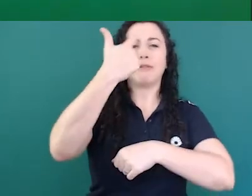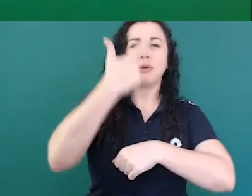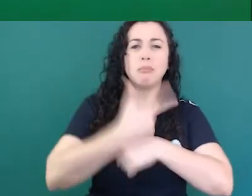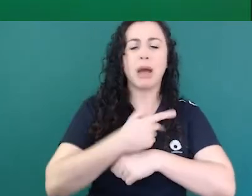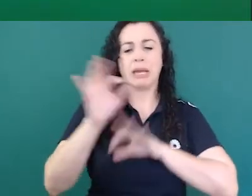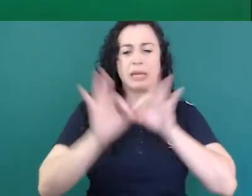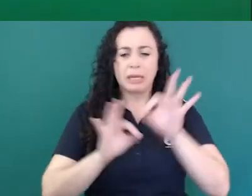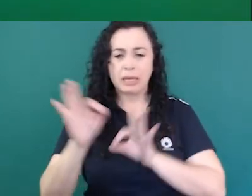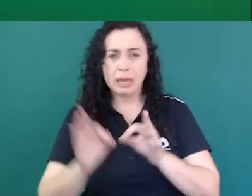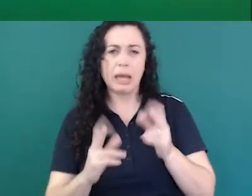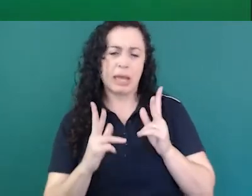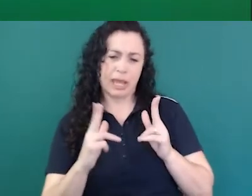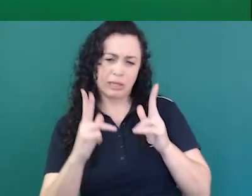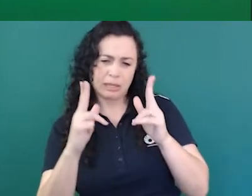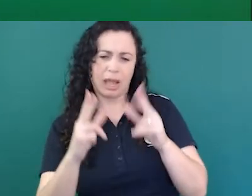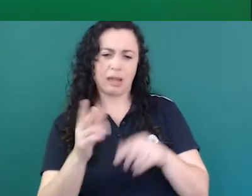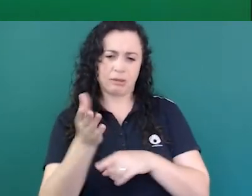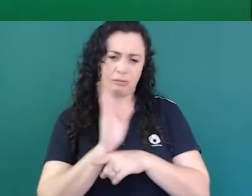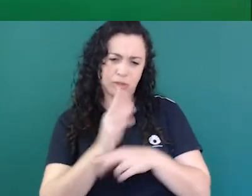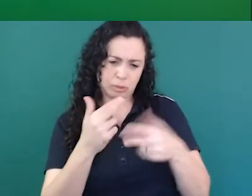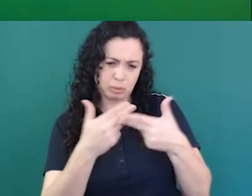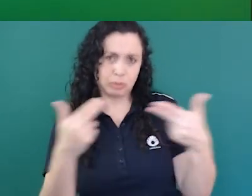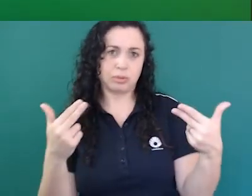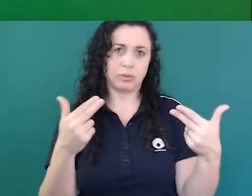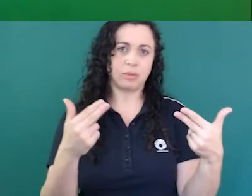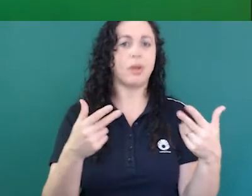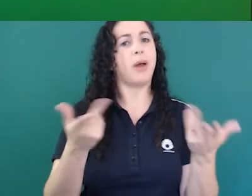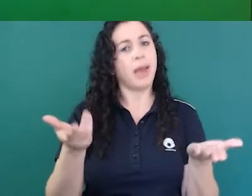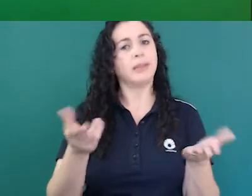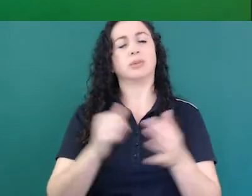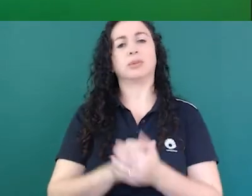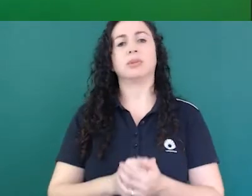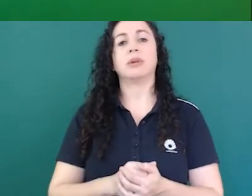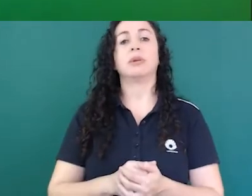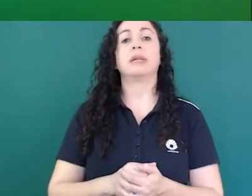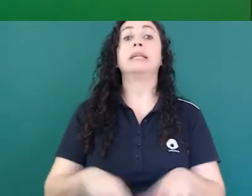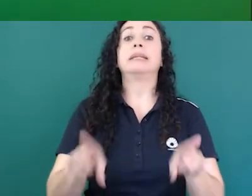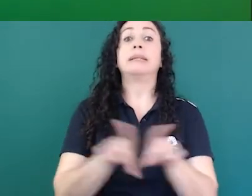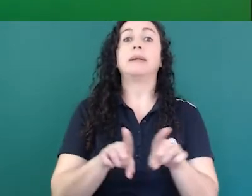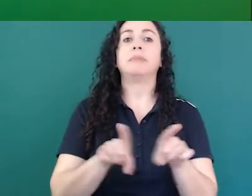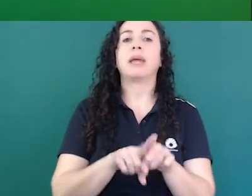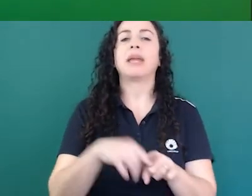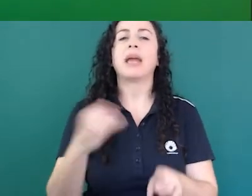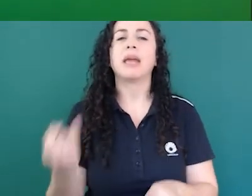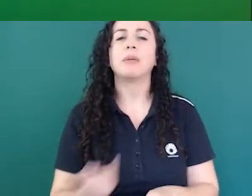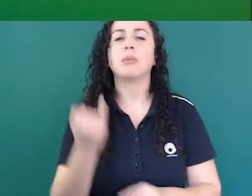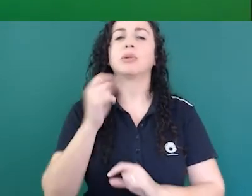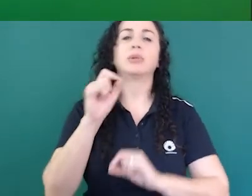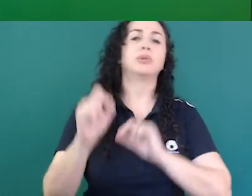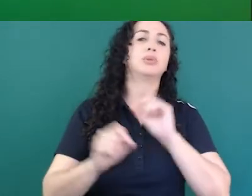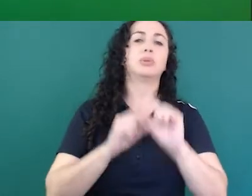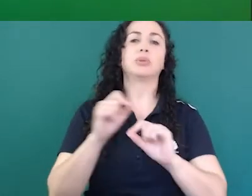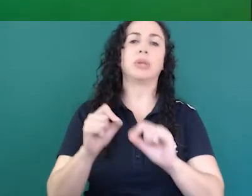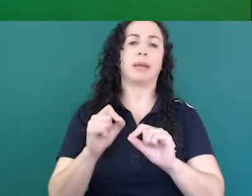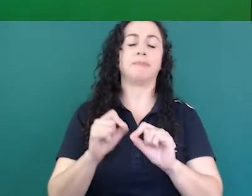então é nesse sentido e é nesse sentido também que é importante dizer assim eu não vejo o avatar como substituto para intérprete muito menos em sala de aula